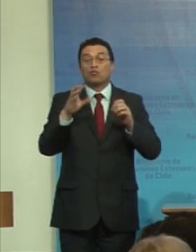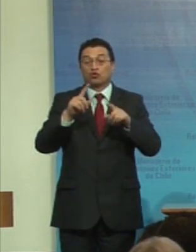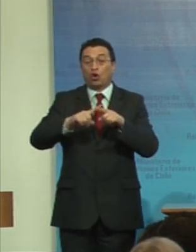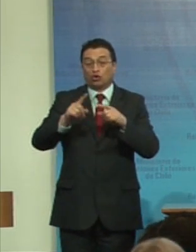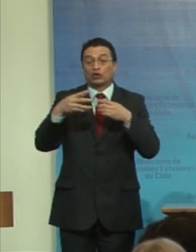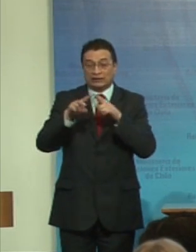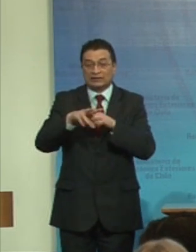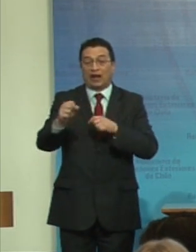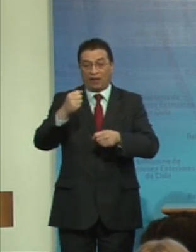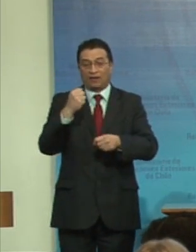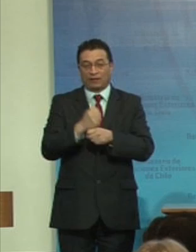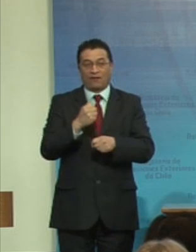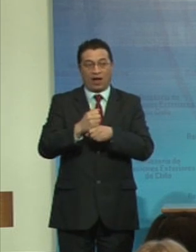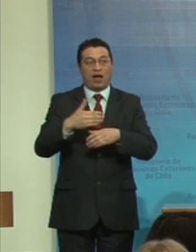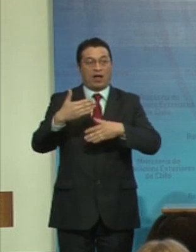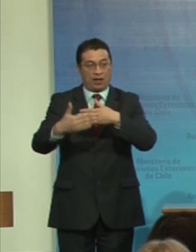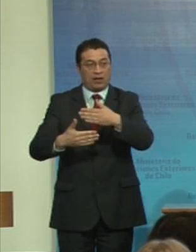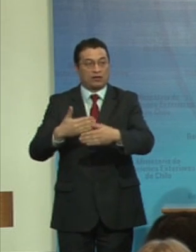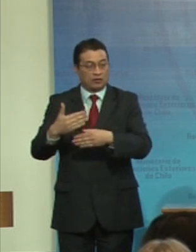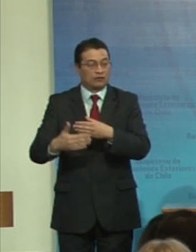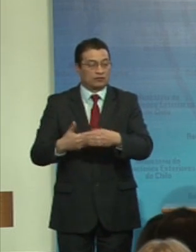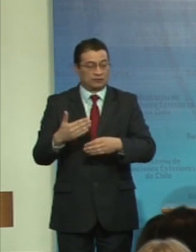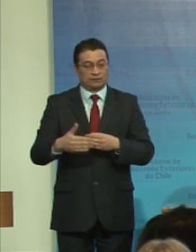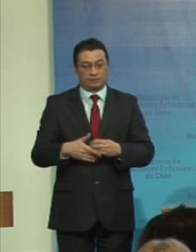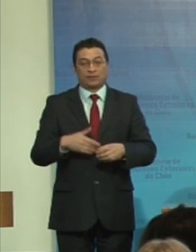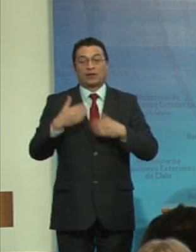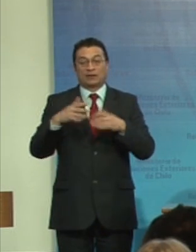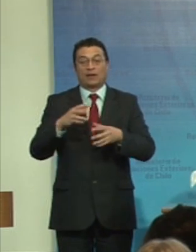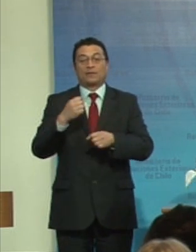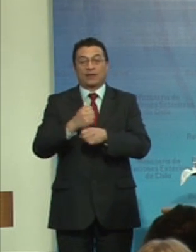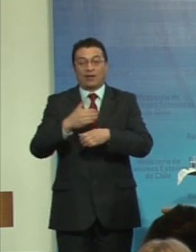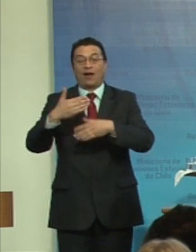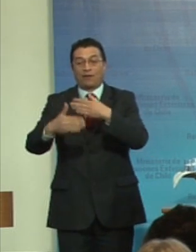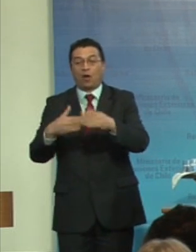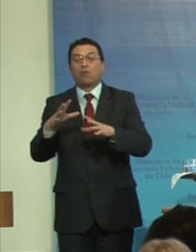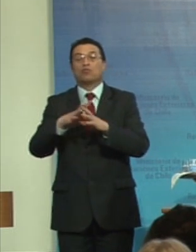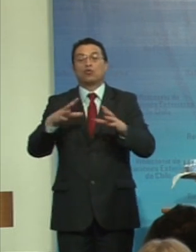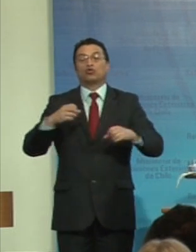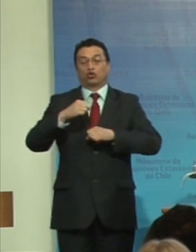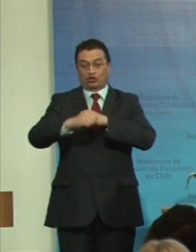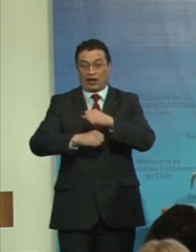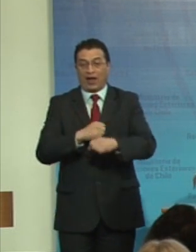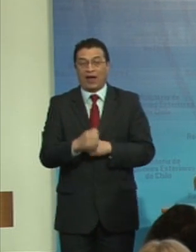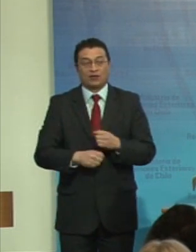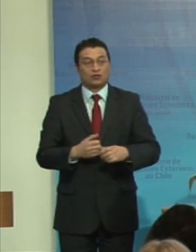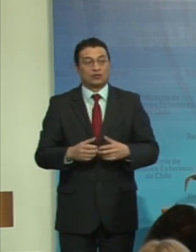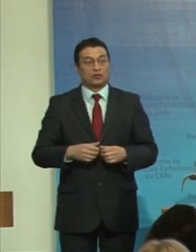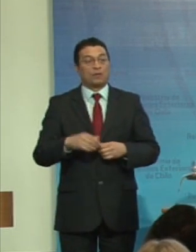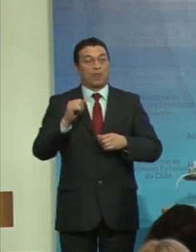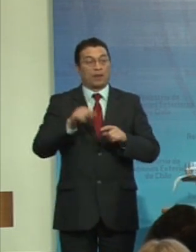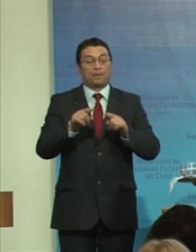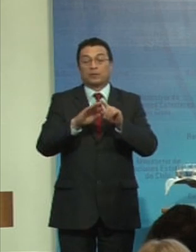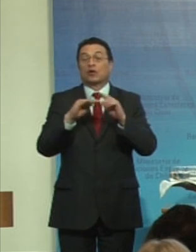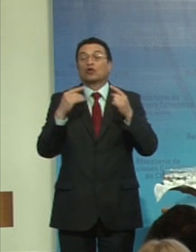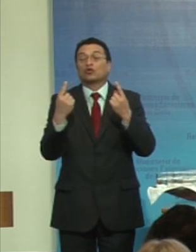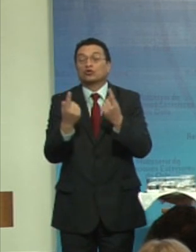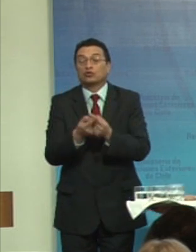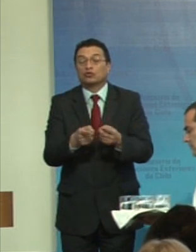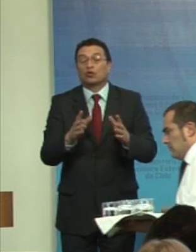venían trabajando, gracias, venían trabajando hace muchos años, era todo